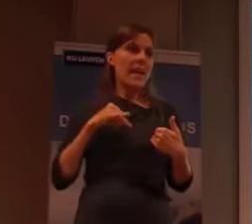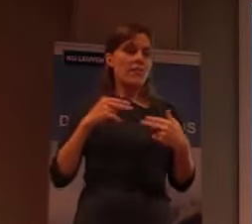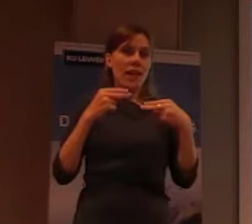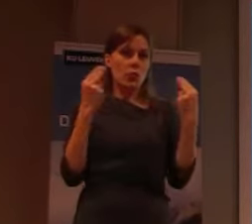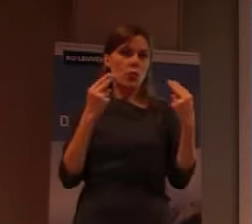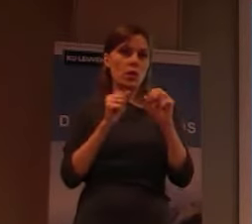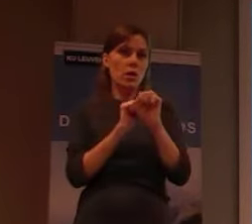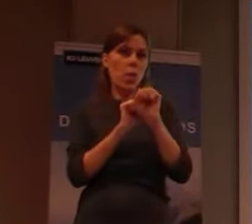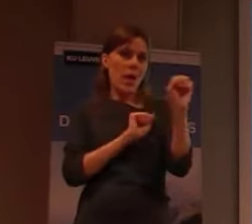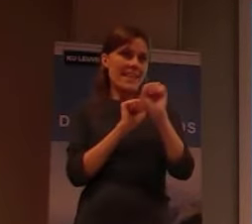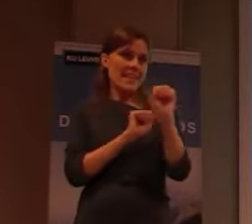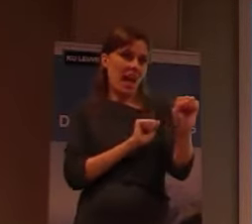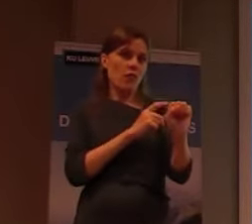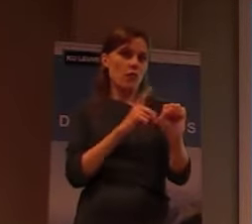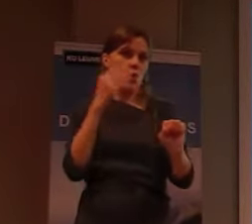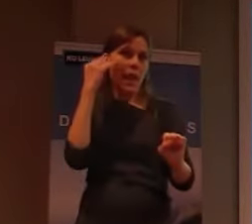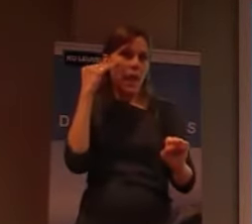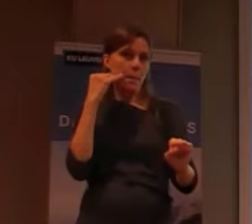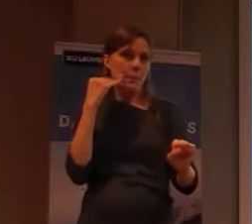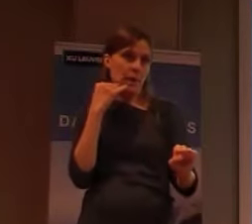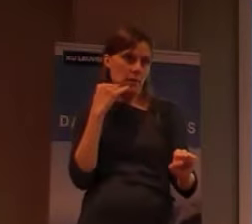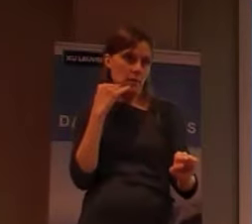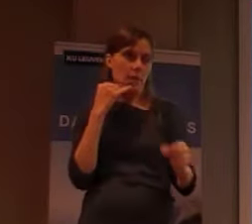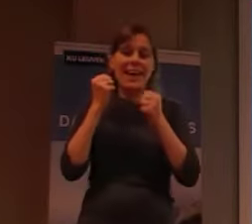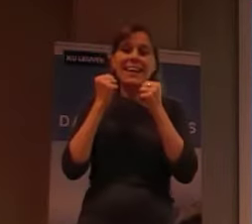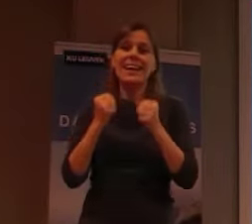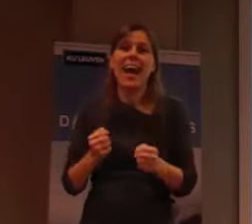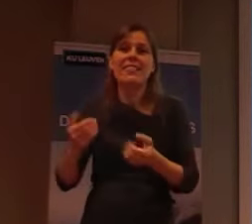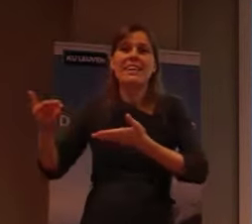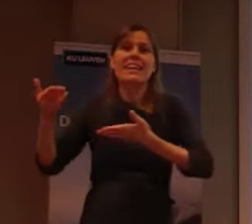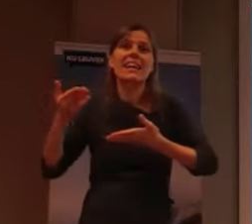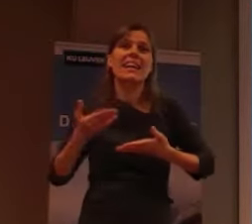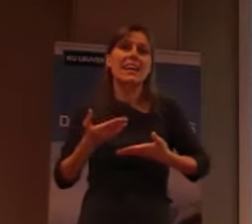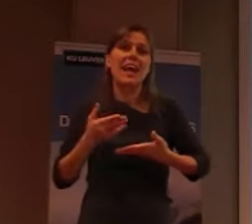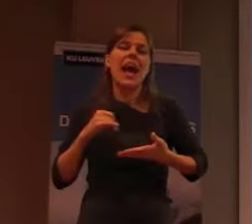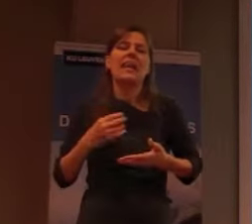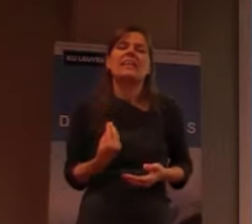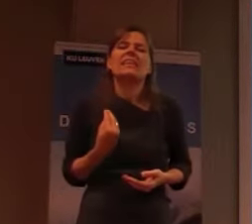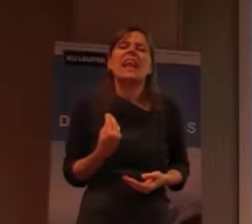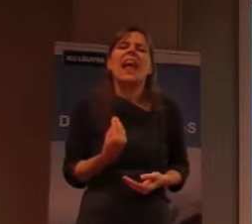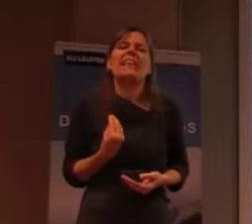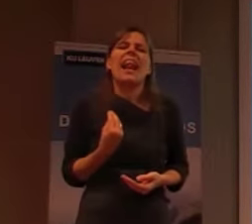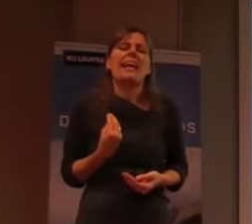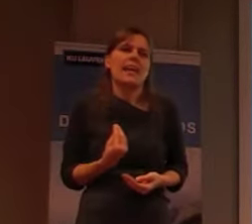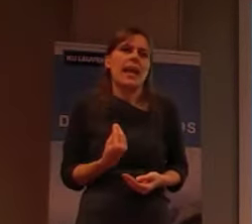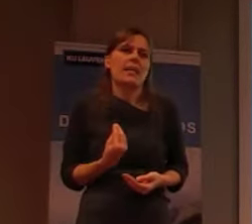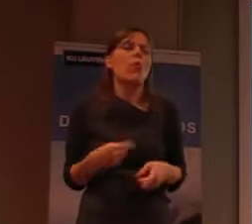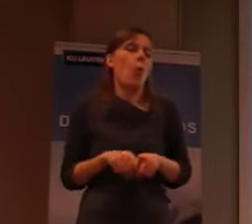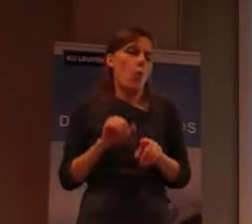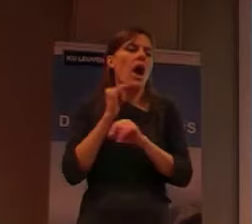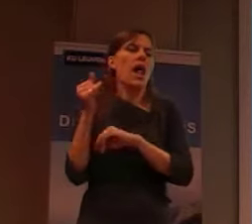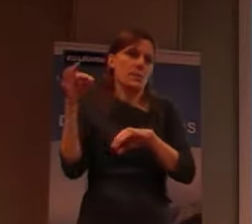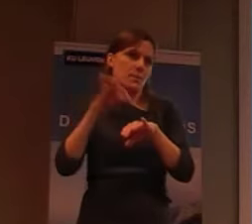tegenwegebaar. Dus, de kans, dat je het krijgt, is eigenlijk, zeer, zeer klein, zelfs als je besmet wordt.